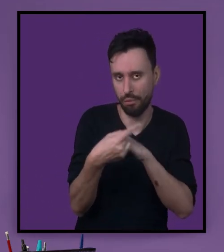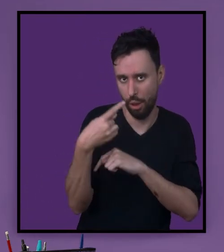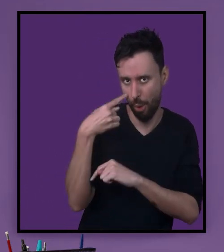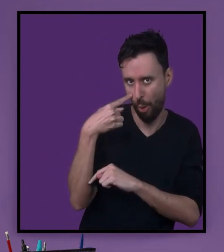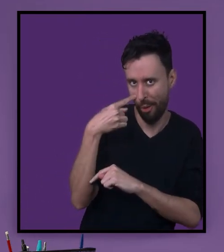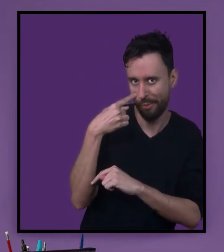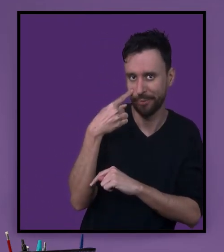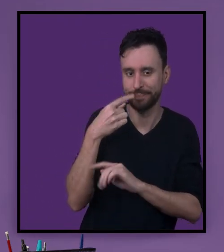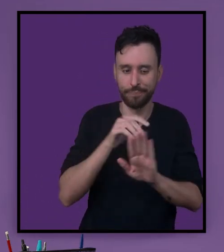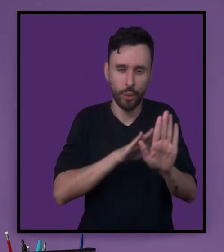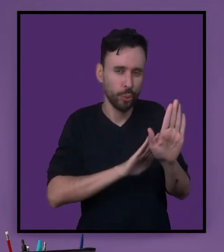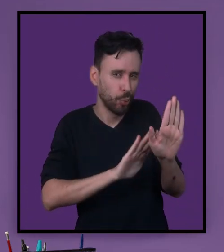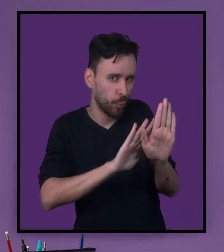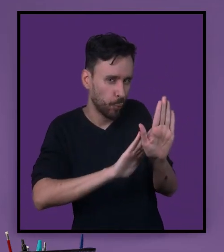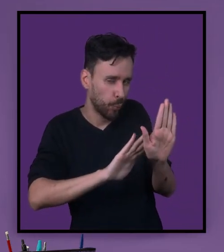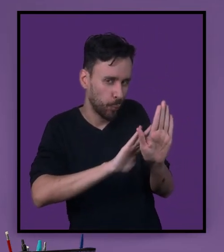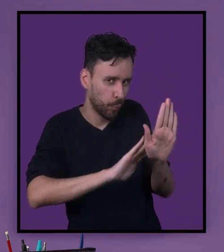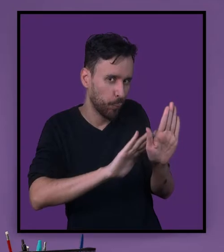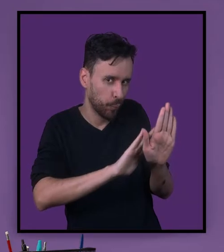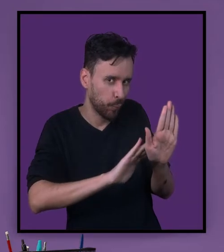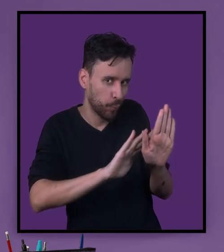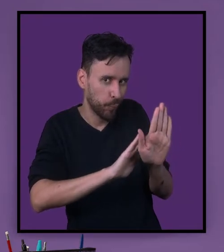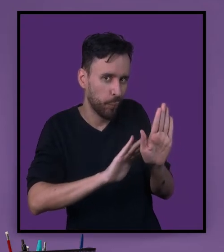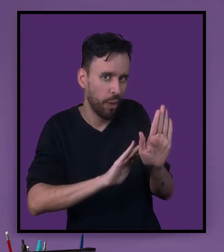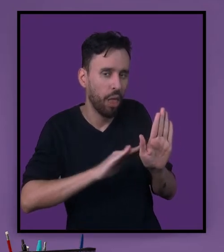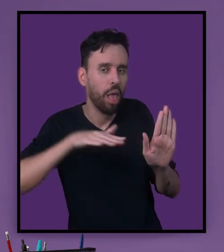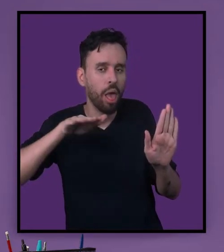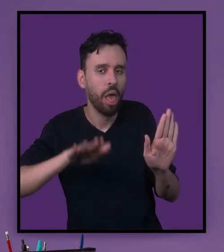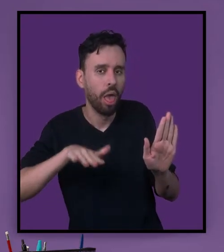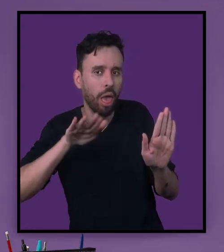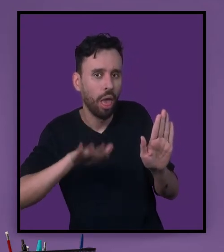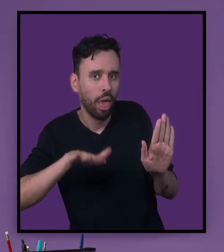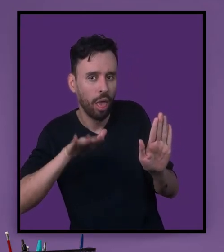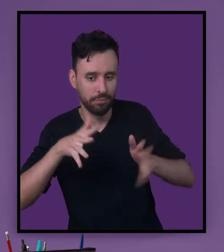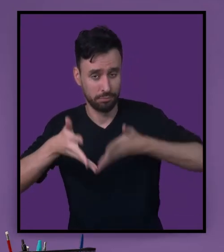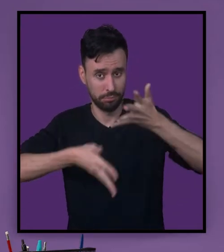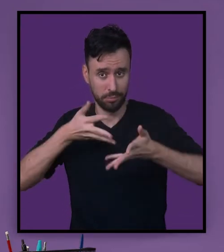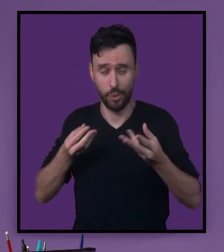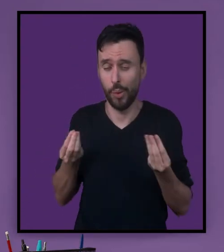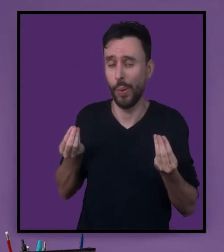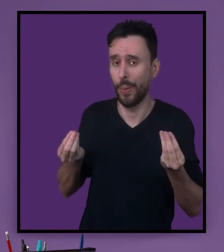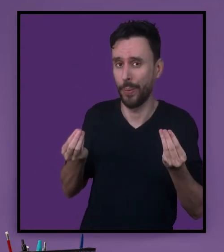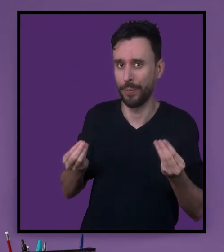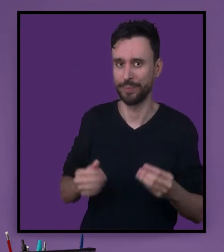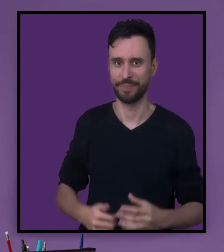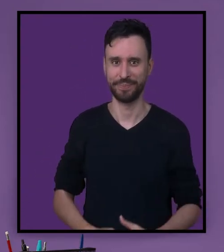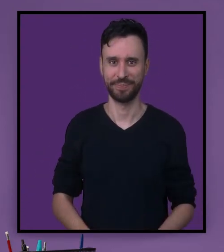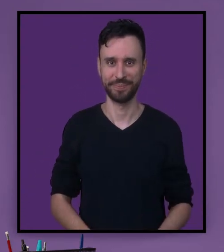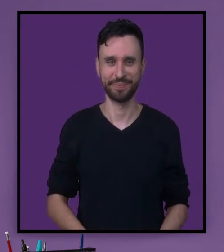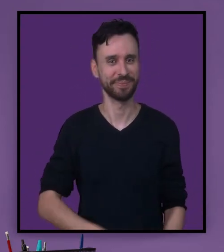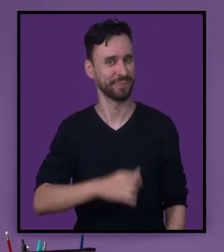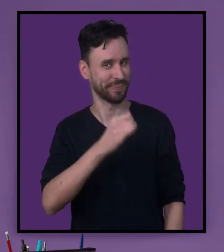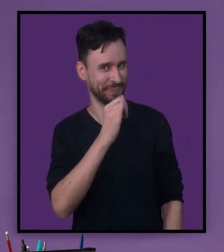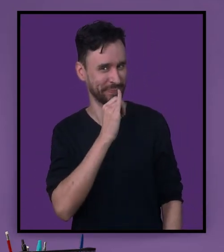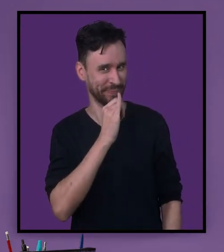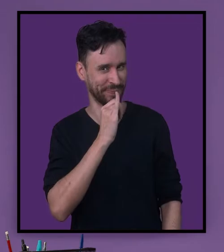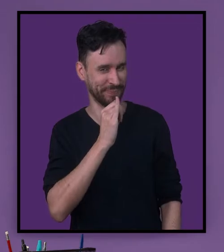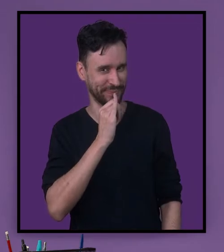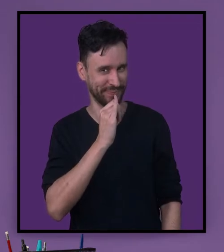oposto quando vai utilizar. Um exemplo de eufemismo, seja, de suavizarmos ao sinalizar,